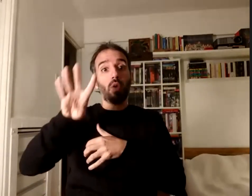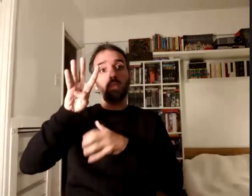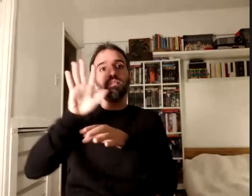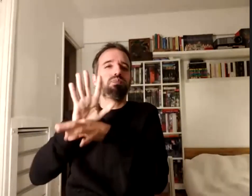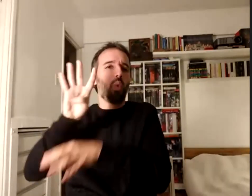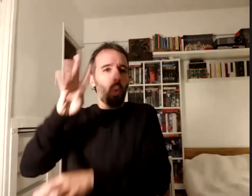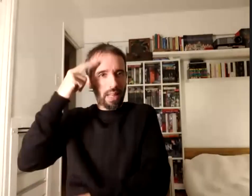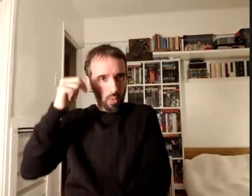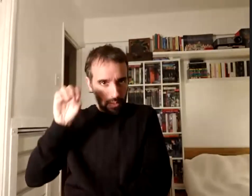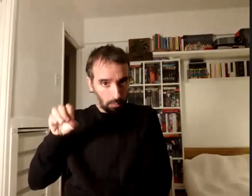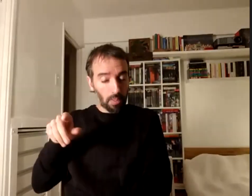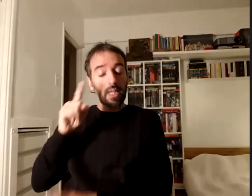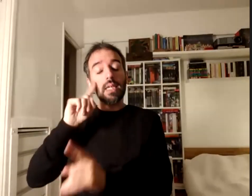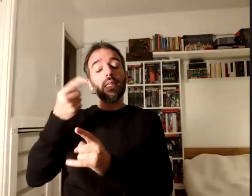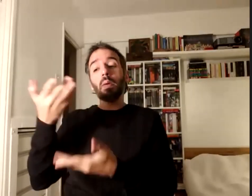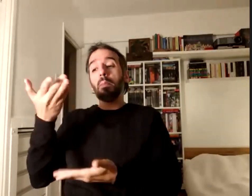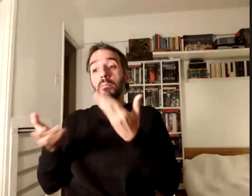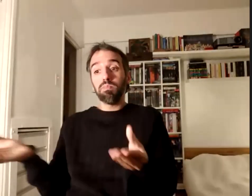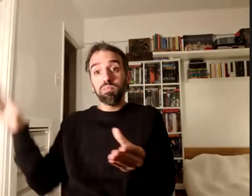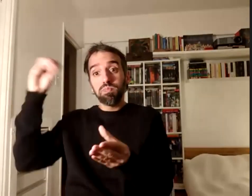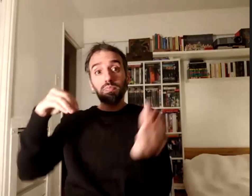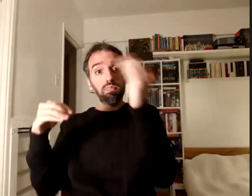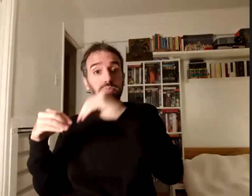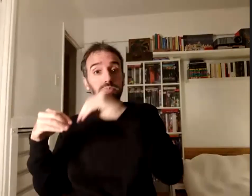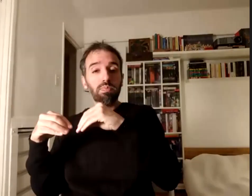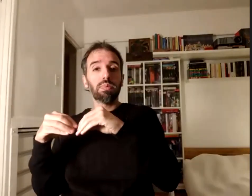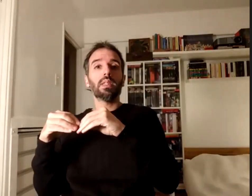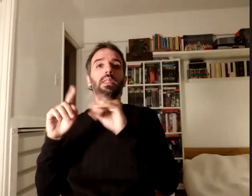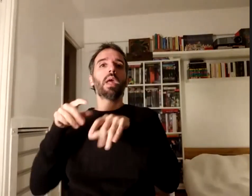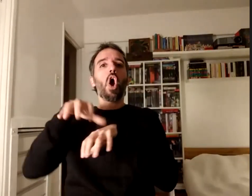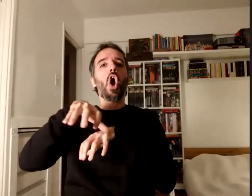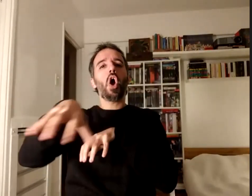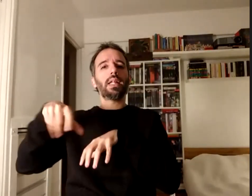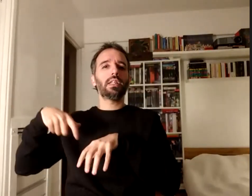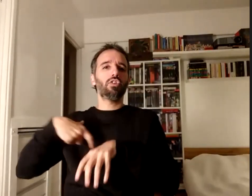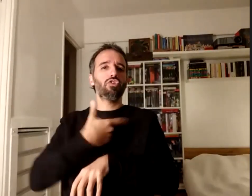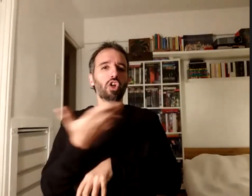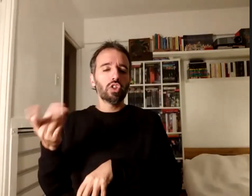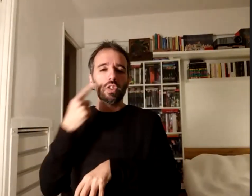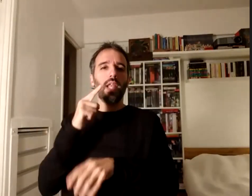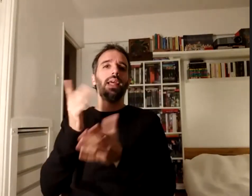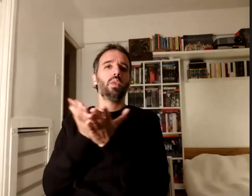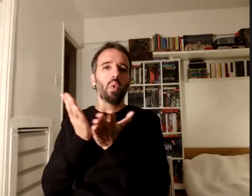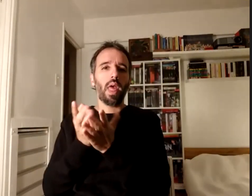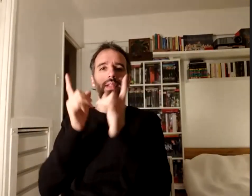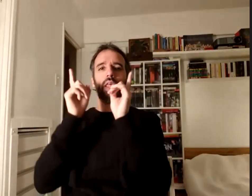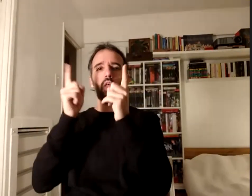participación de organizaciones sociales estudiantes docentes investigadores extensionistas